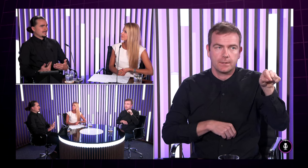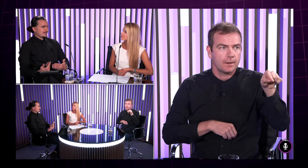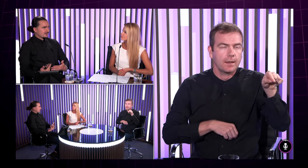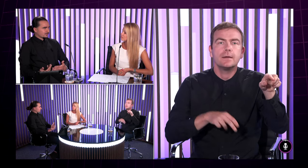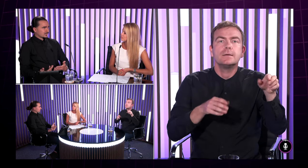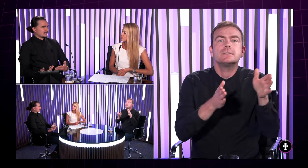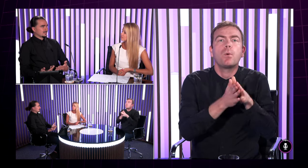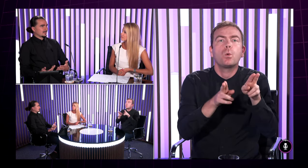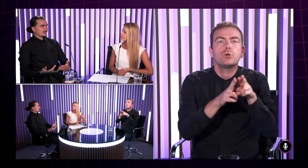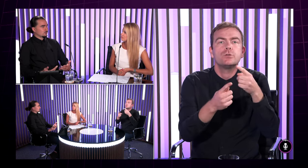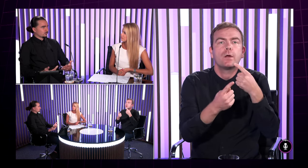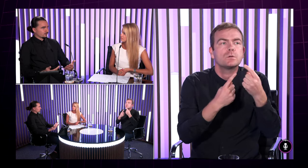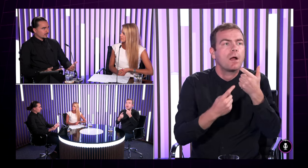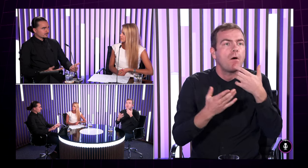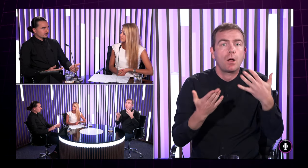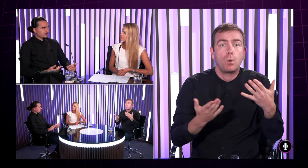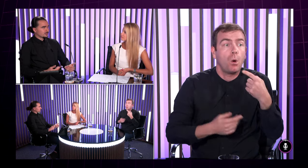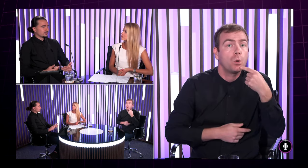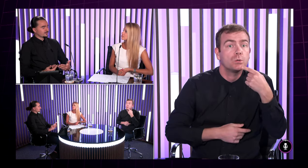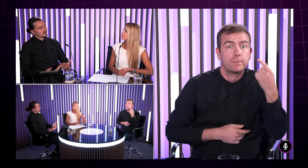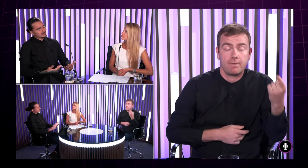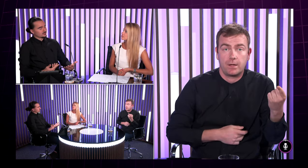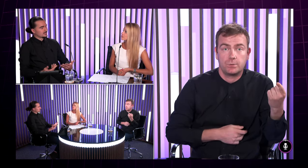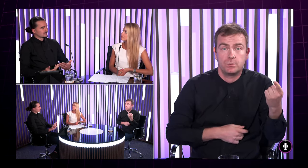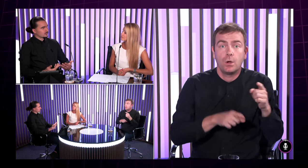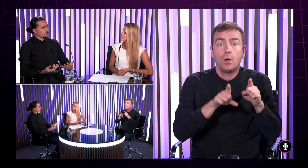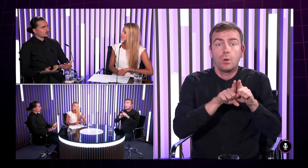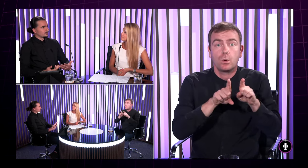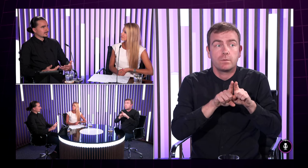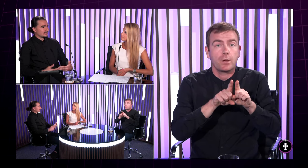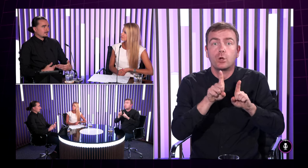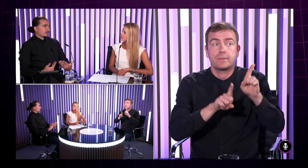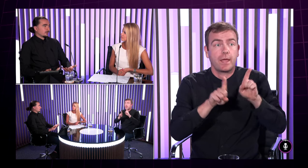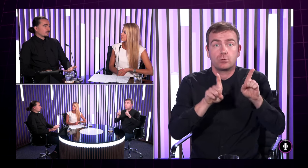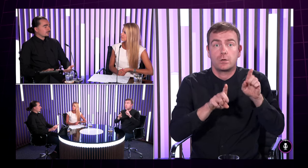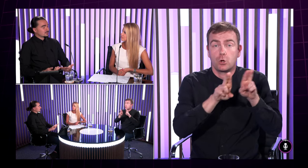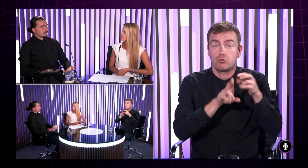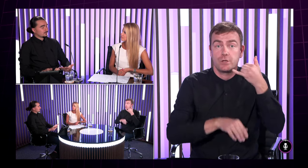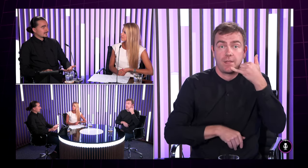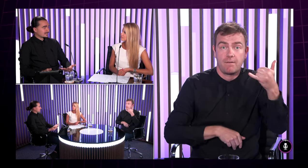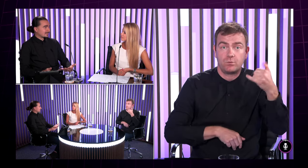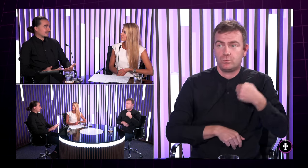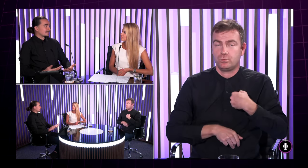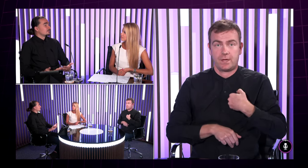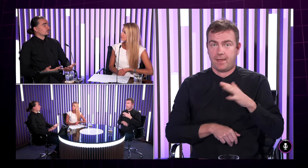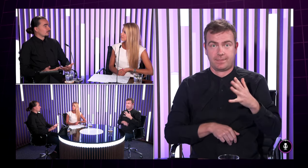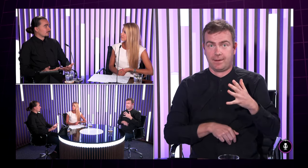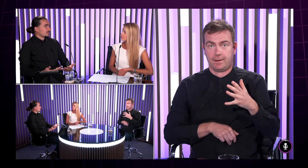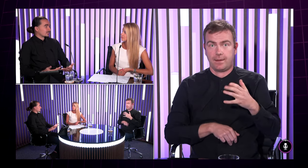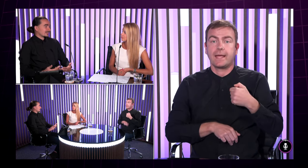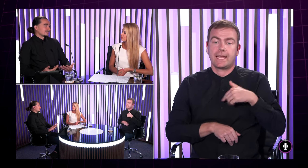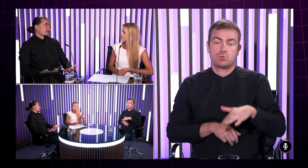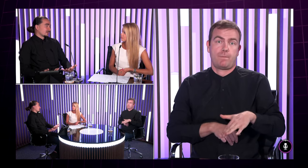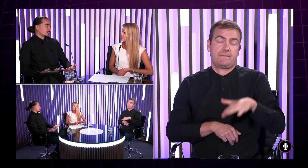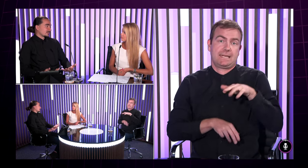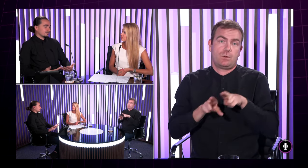nie všetci teda nemôžu volať so svojimi rodičmi čiže vtedy som si to asi tak začal uvedomovať ale hovorím tým že som v tom vyrastal nebolo to pre